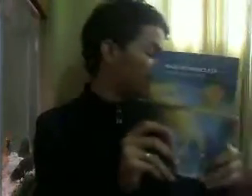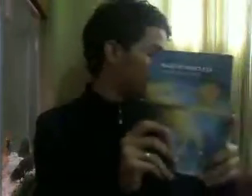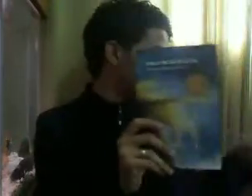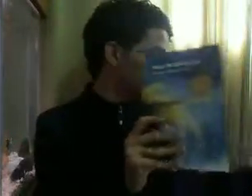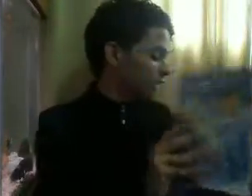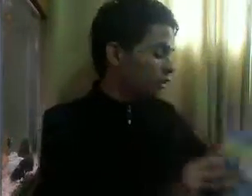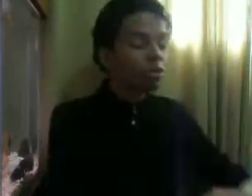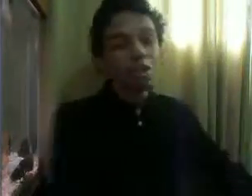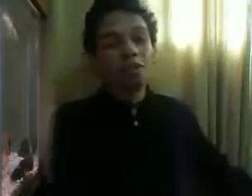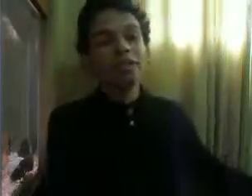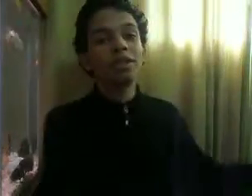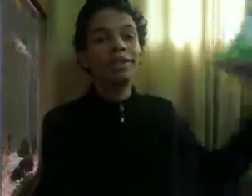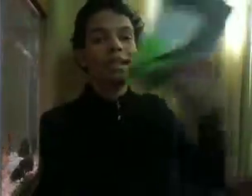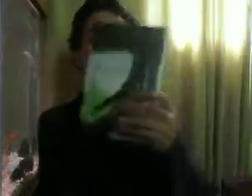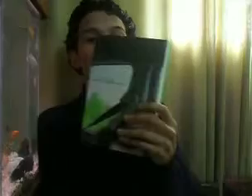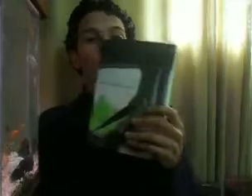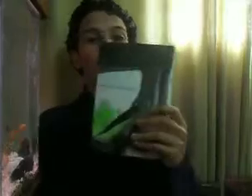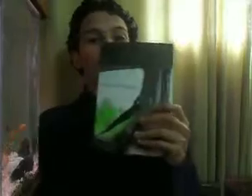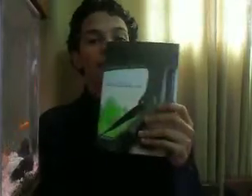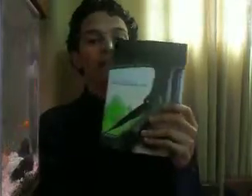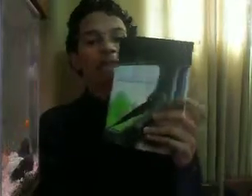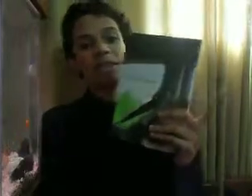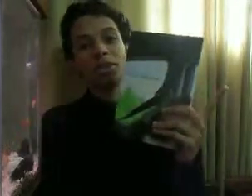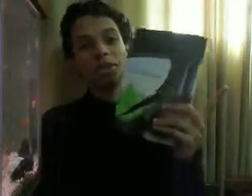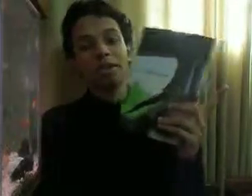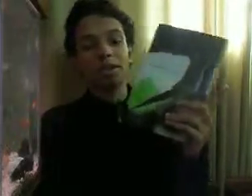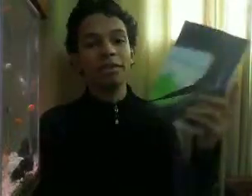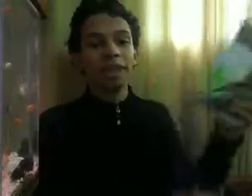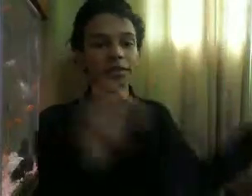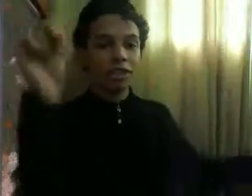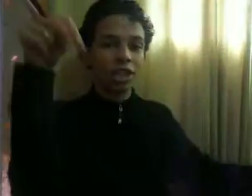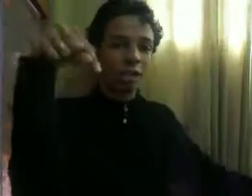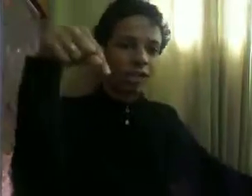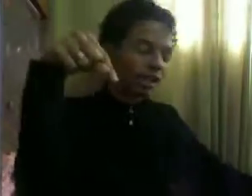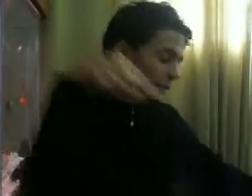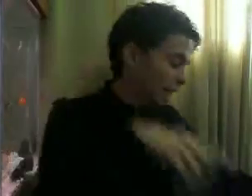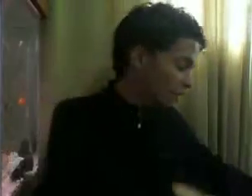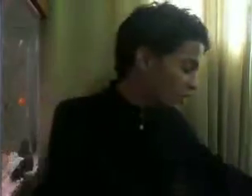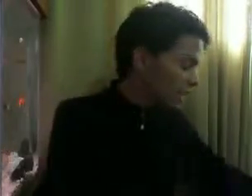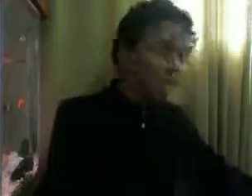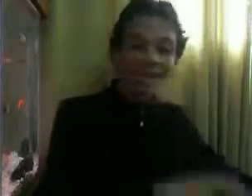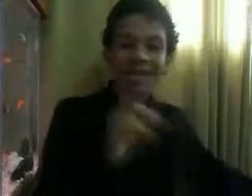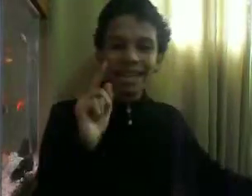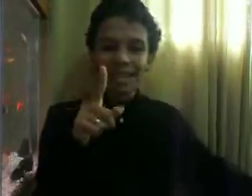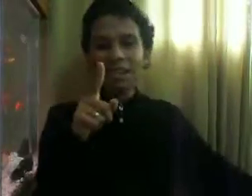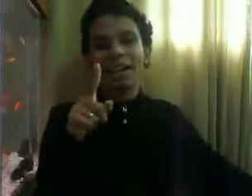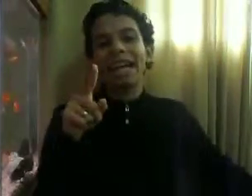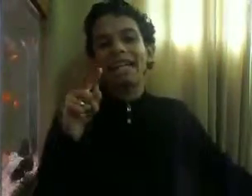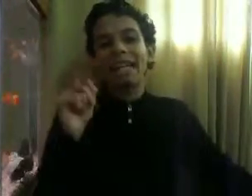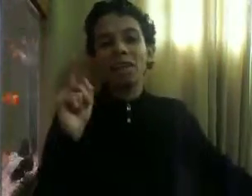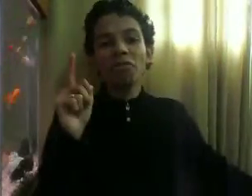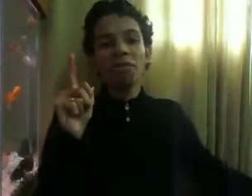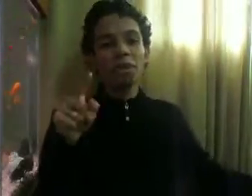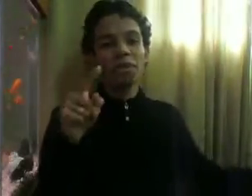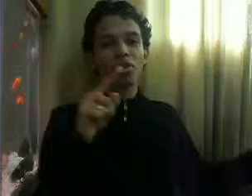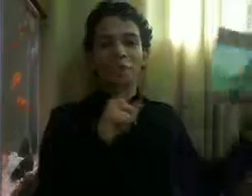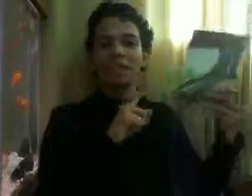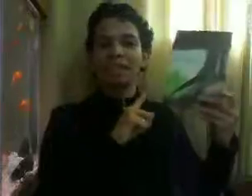Paiva No último vídeo eu falei deste livro aqui, do Feliz Anovelha, vou deixar o link lá embaixo E eu esqueci de falar, tem um filme sobre Feliz